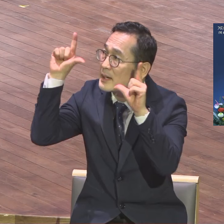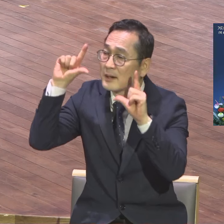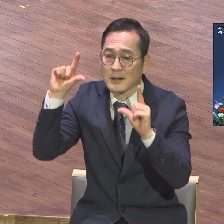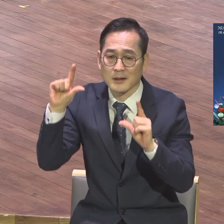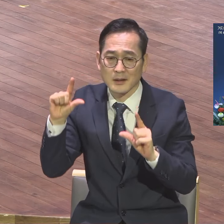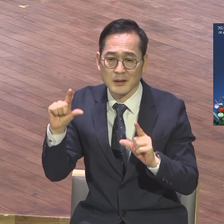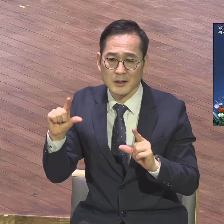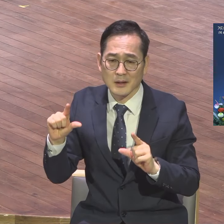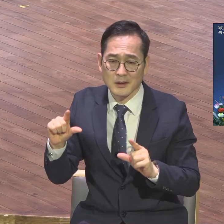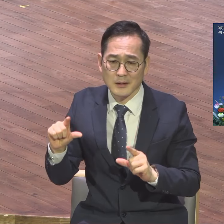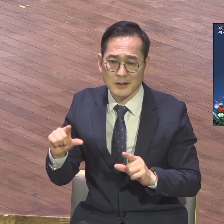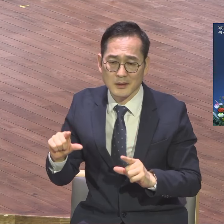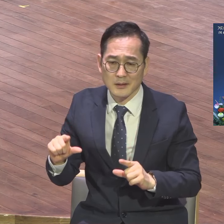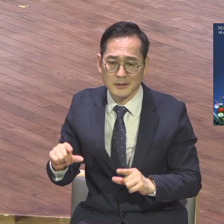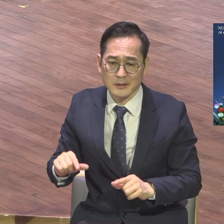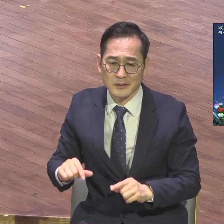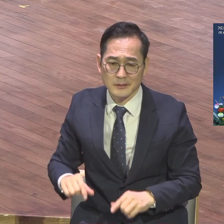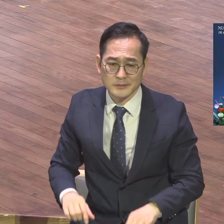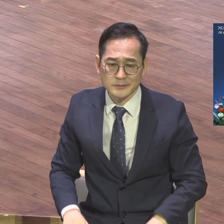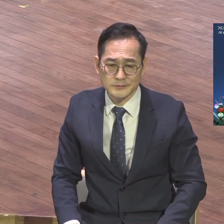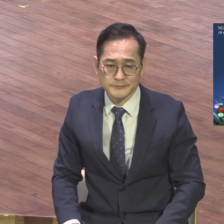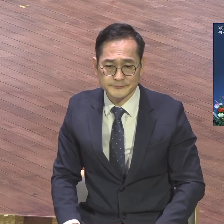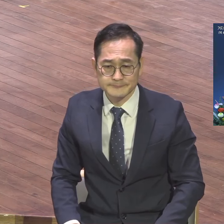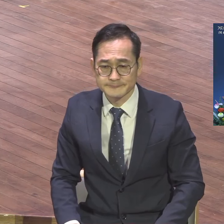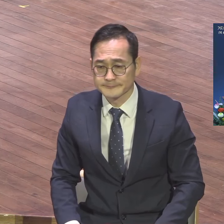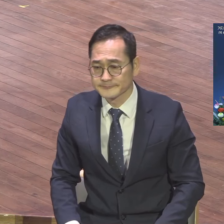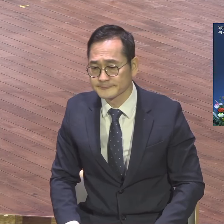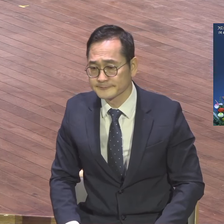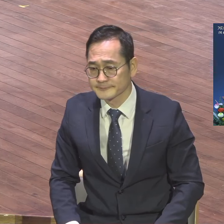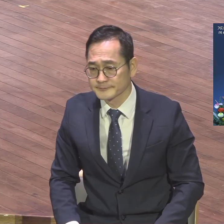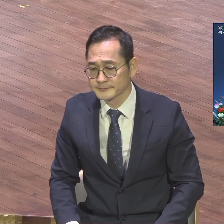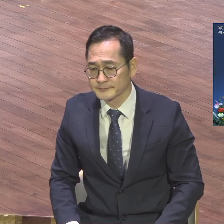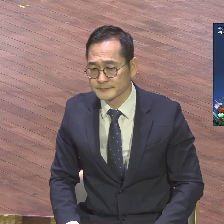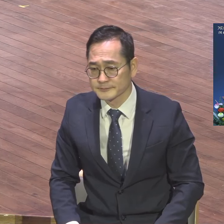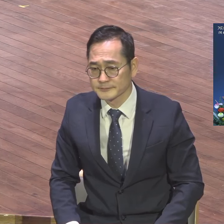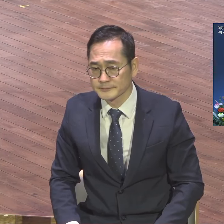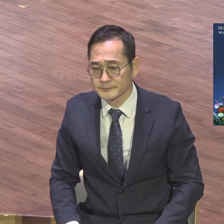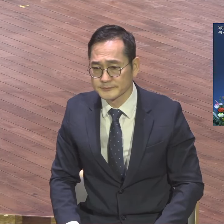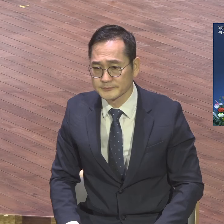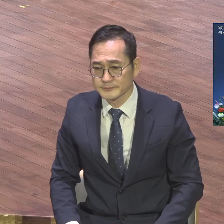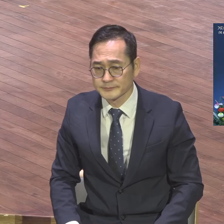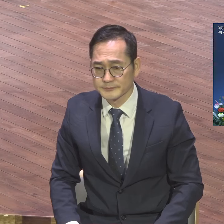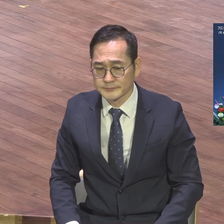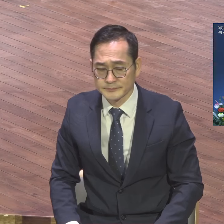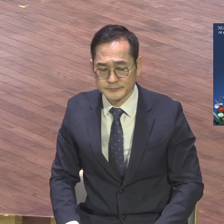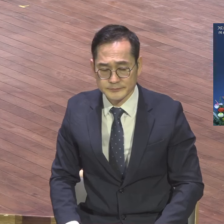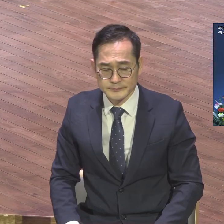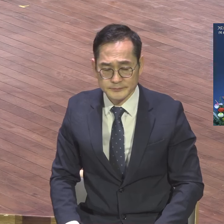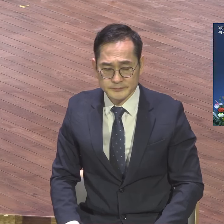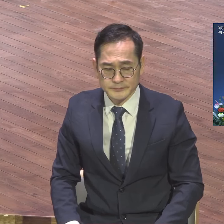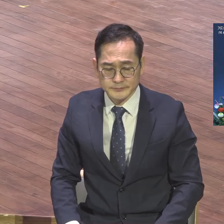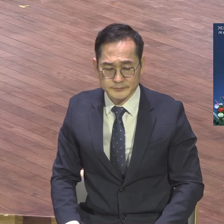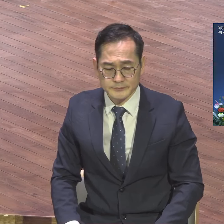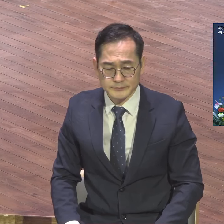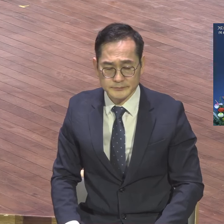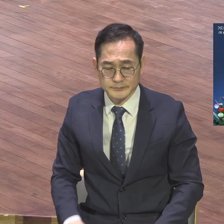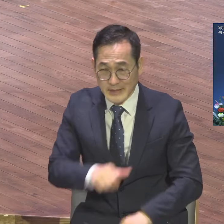어느 것이 주체냐 따라서 그 사람 삶이 확 바뀌지요. 마지막 미션을 주고